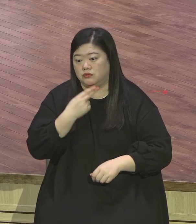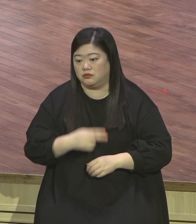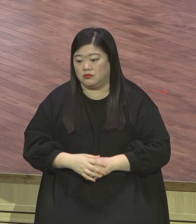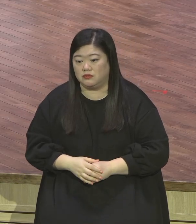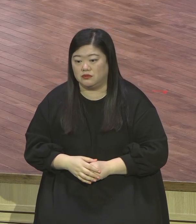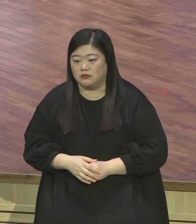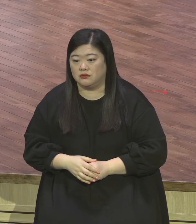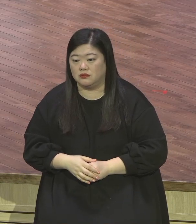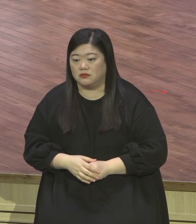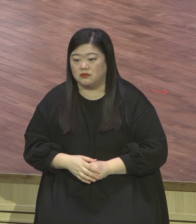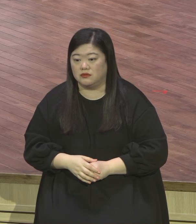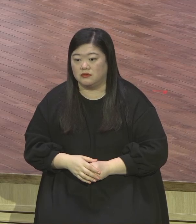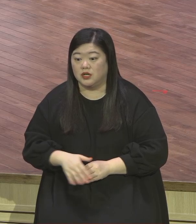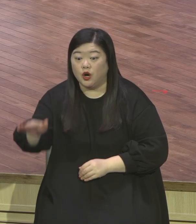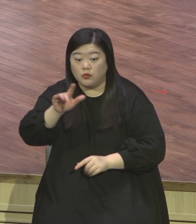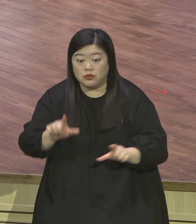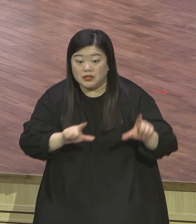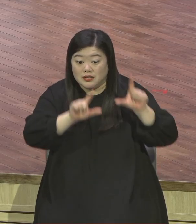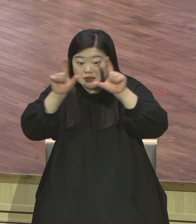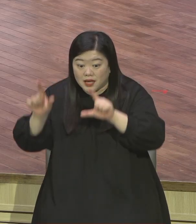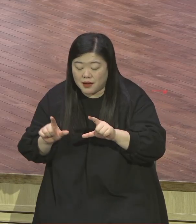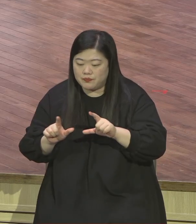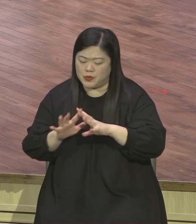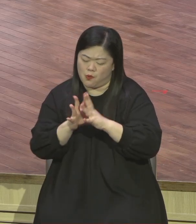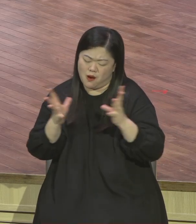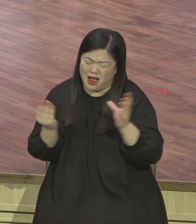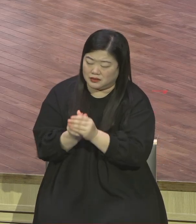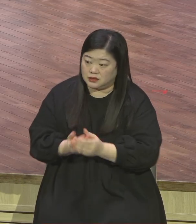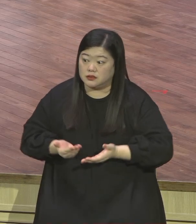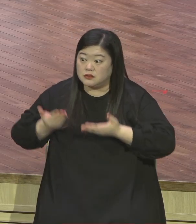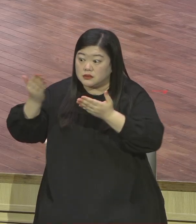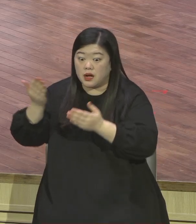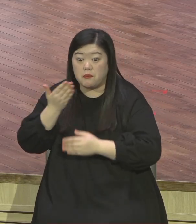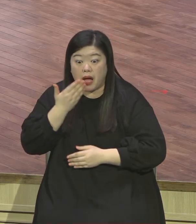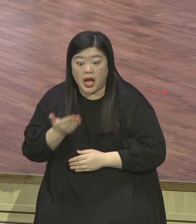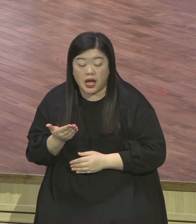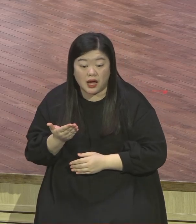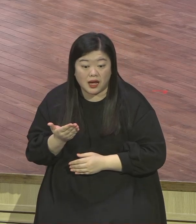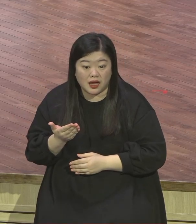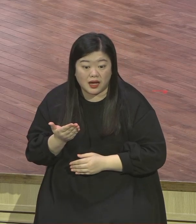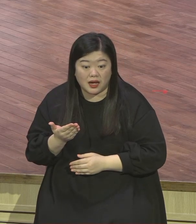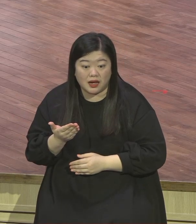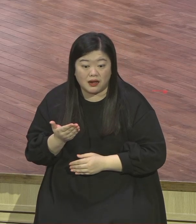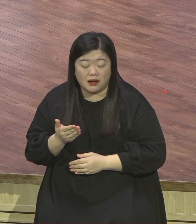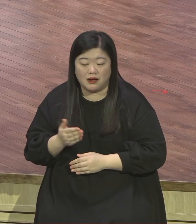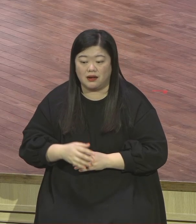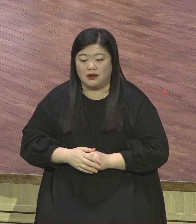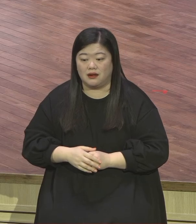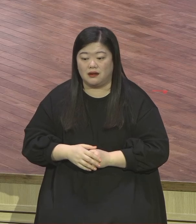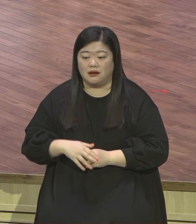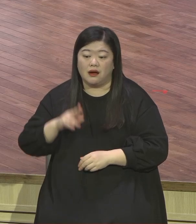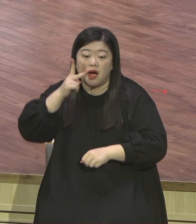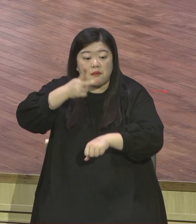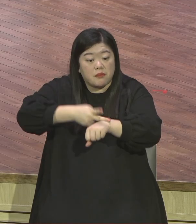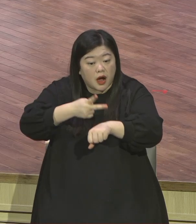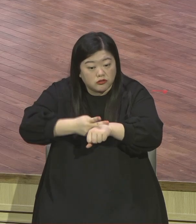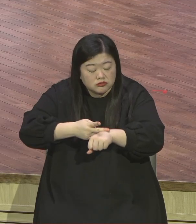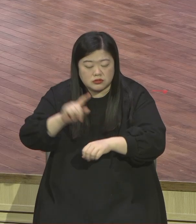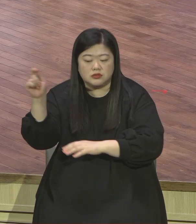주셨습니까 내 모든 걸 덜을 주셨습니까 너무 감격하는 이 다윗의 마음 이 은혜 받은 사람